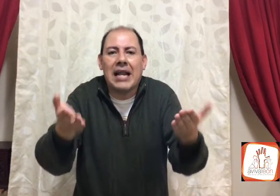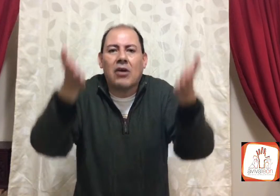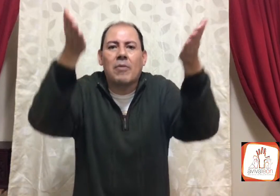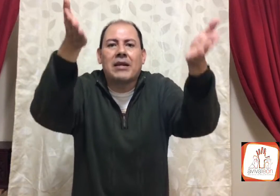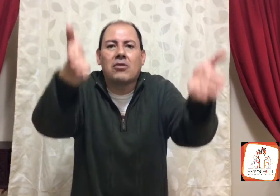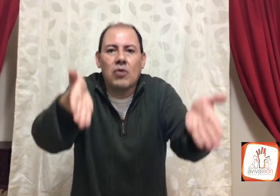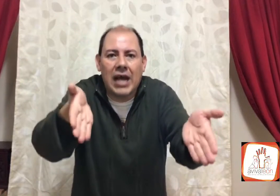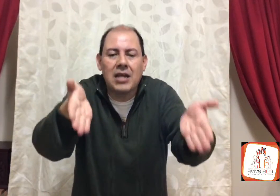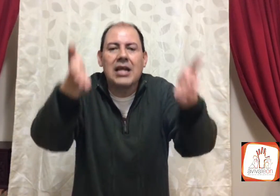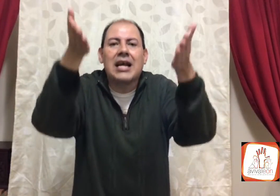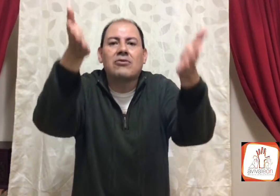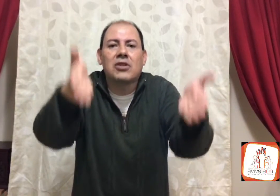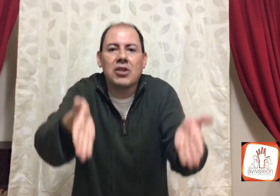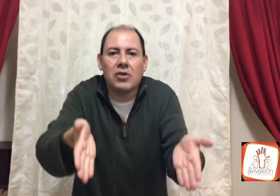la cobertura, la unción,